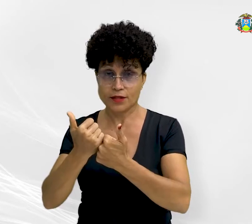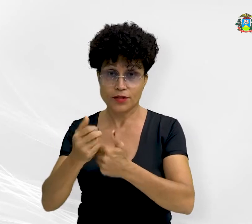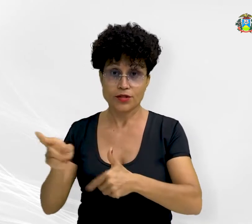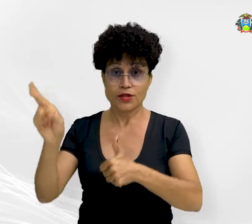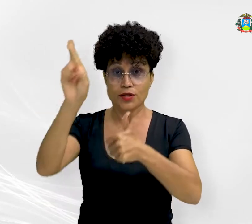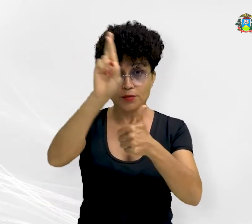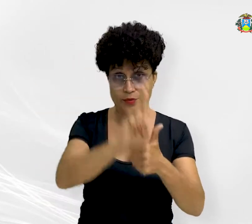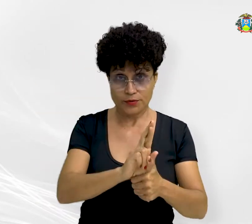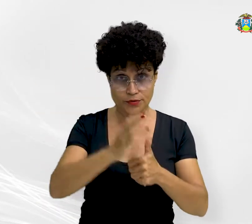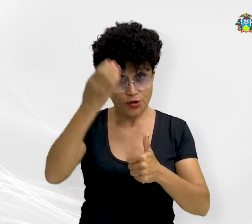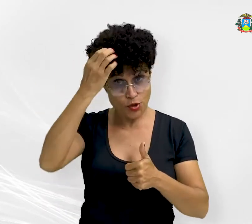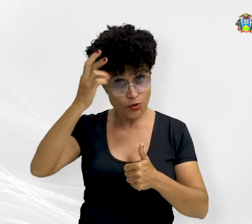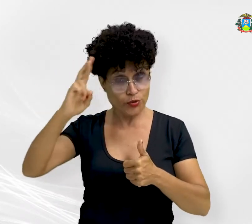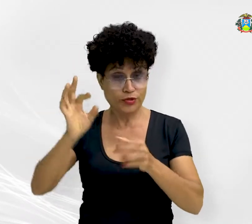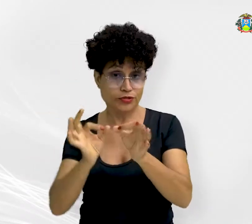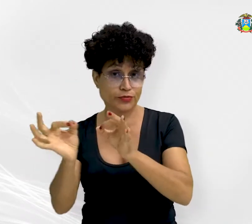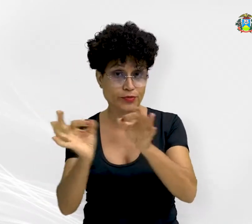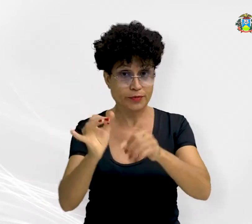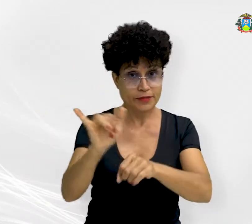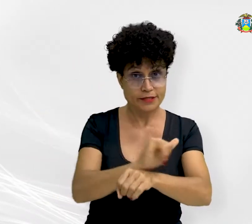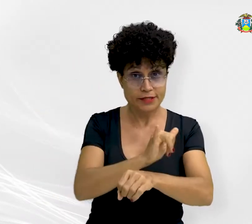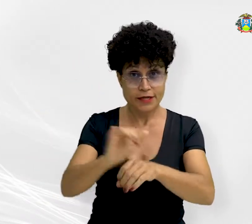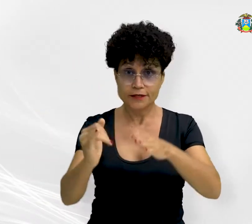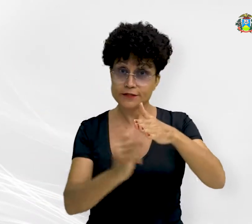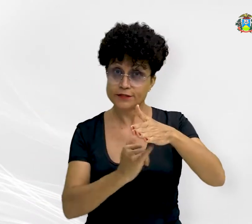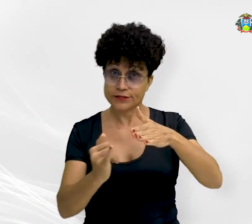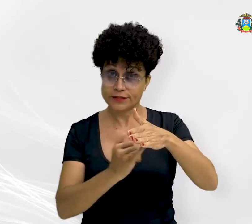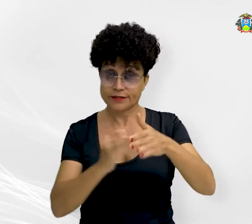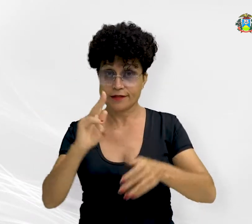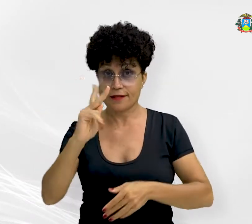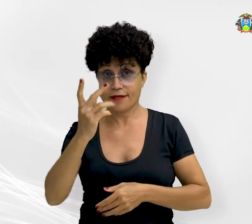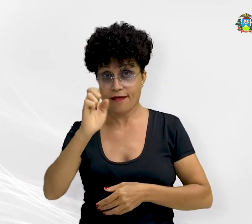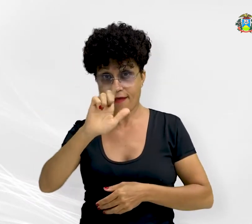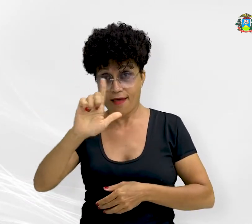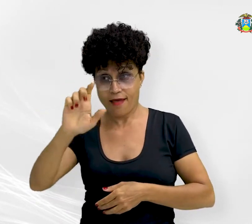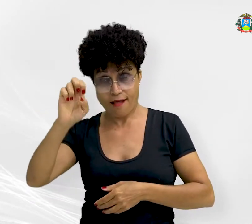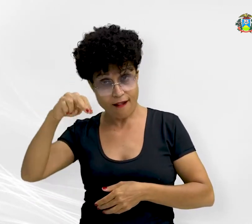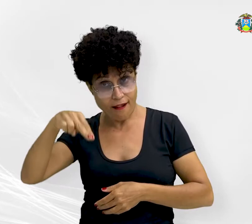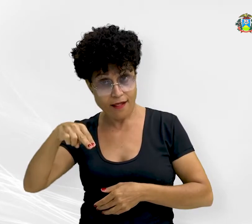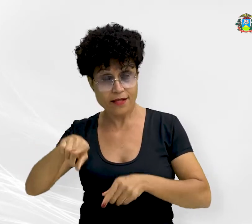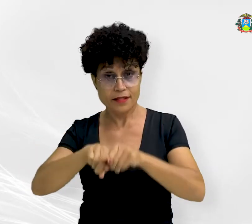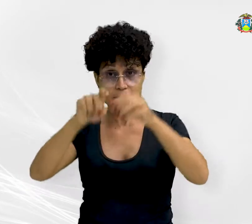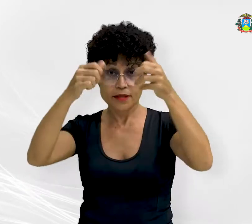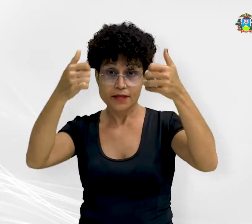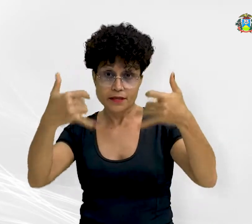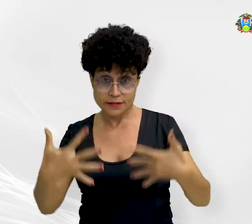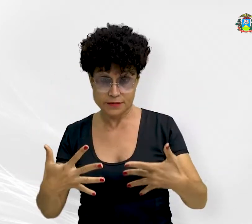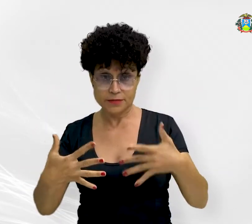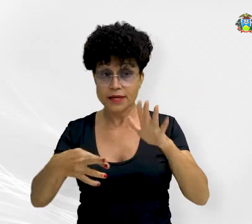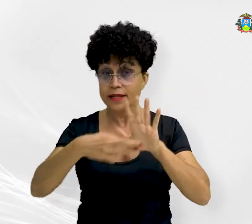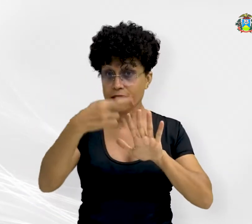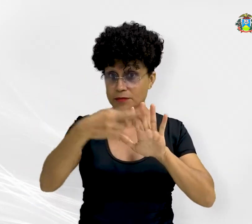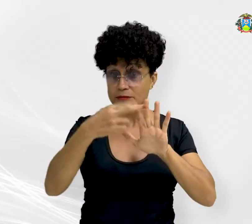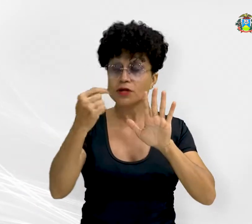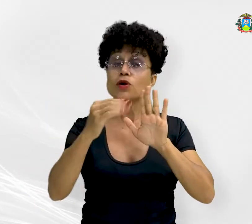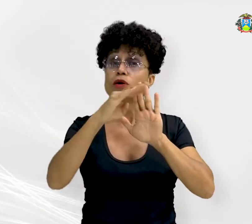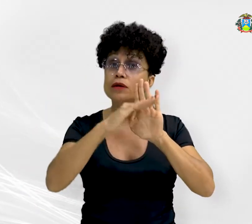Justiça e coordenadora do planejamento estratégico e institucional, Ellen William Curic, explica que a resolução estabelece